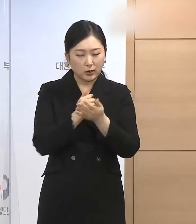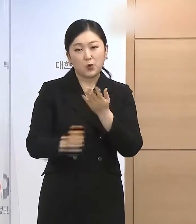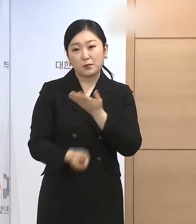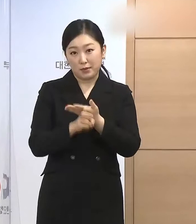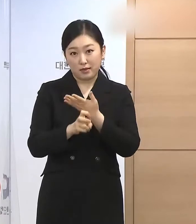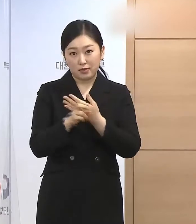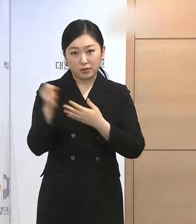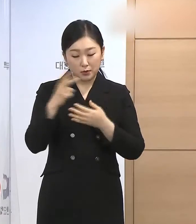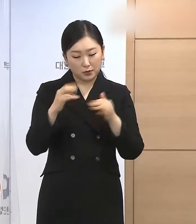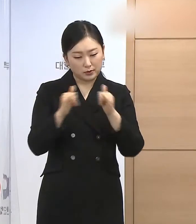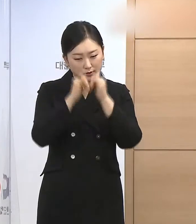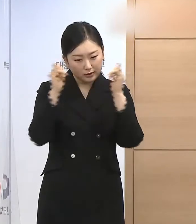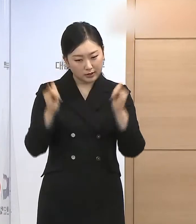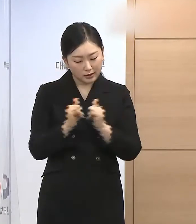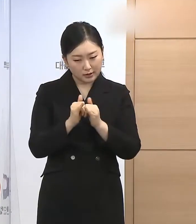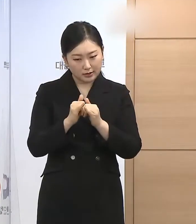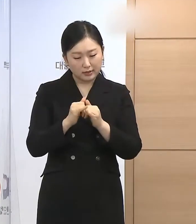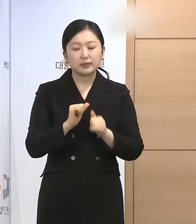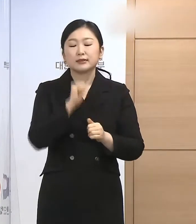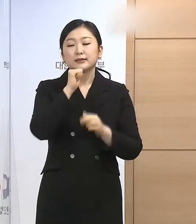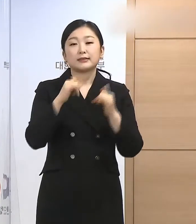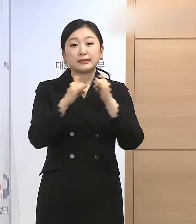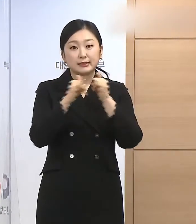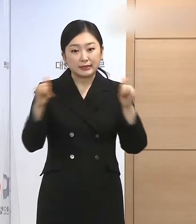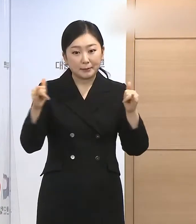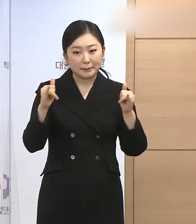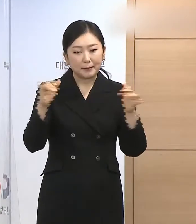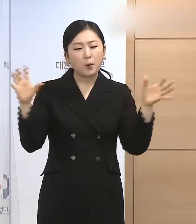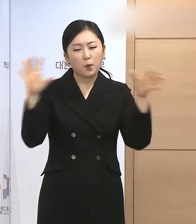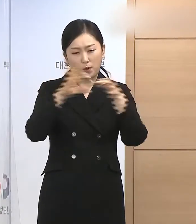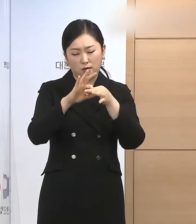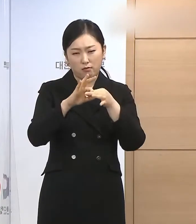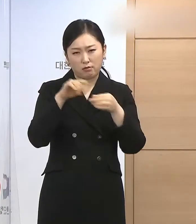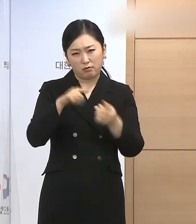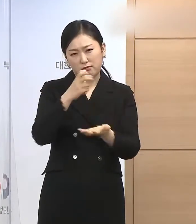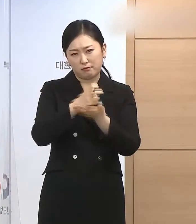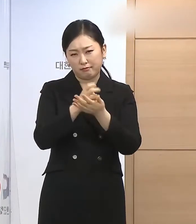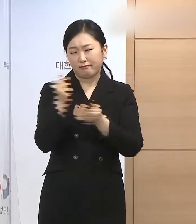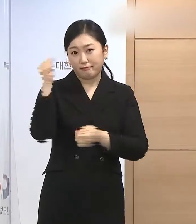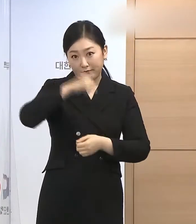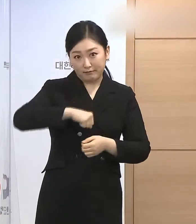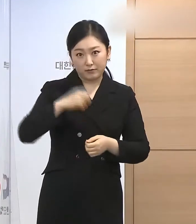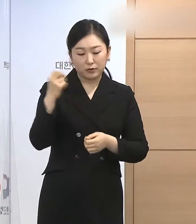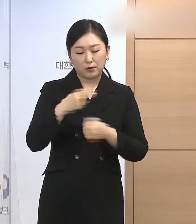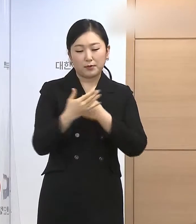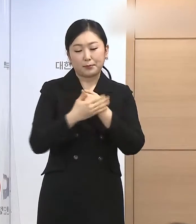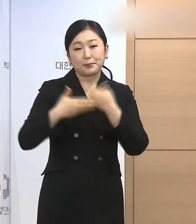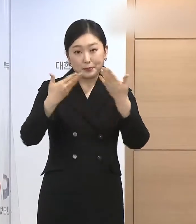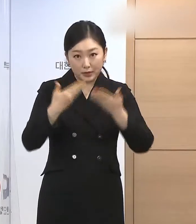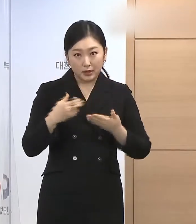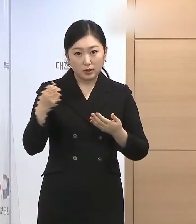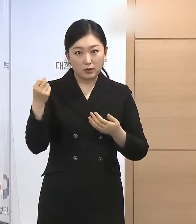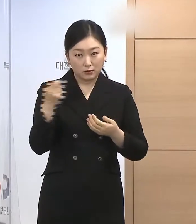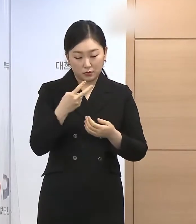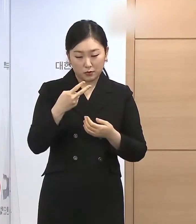서민생활과 밀접한 10개 법령을 위반하여 집행유예 또는 선거유예를 받은